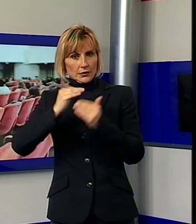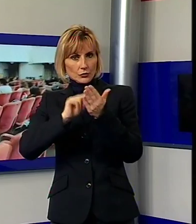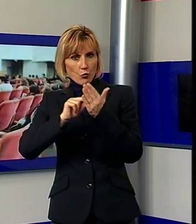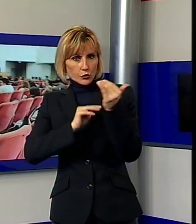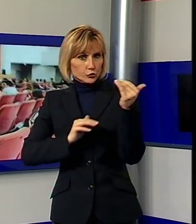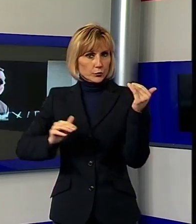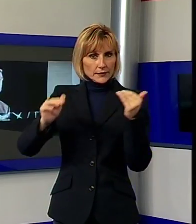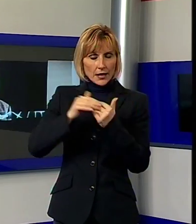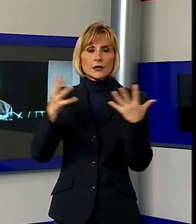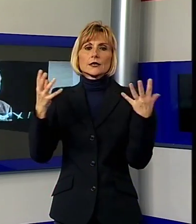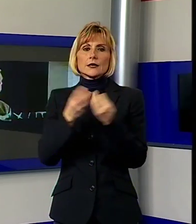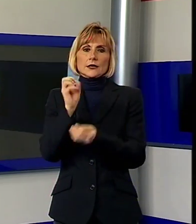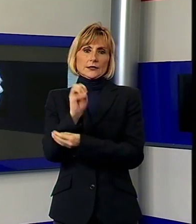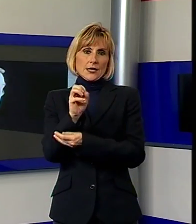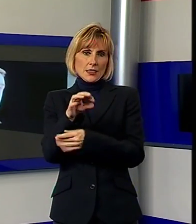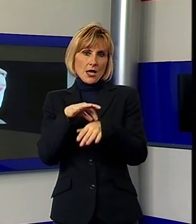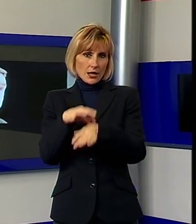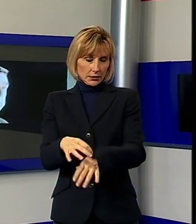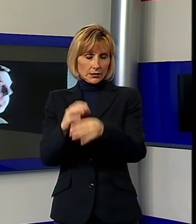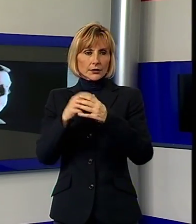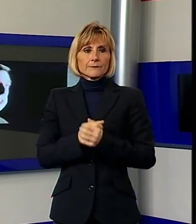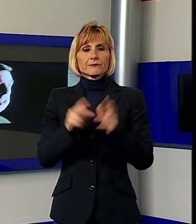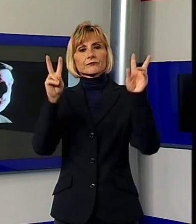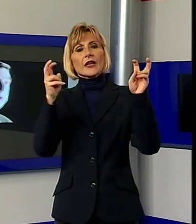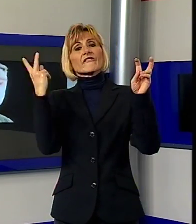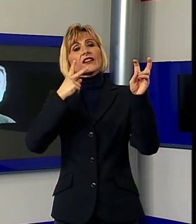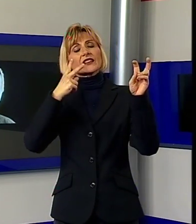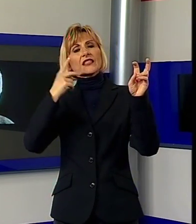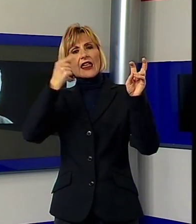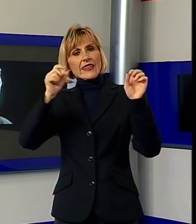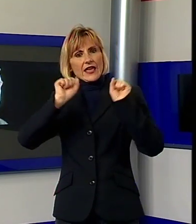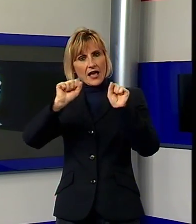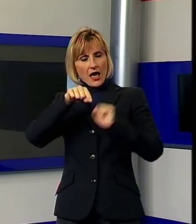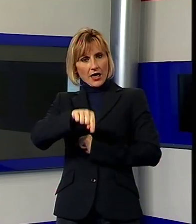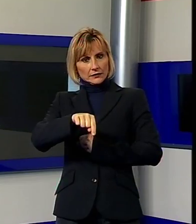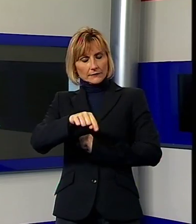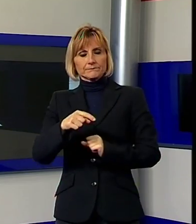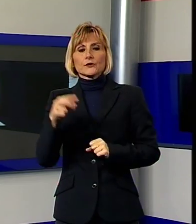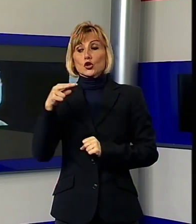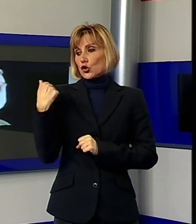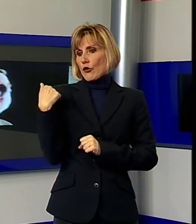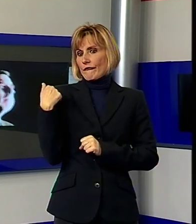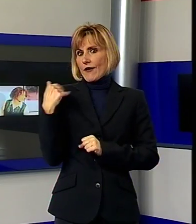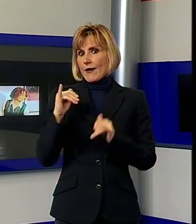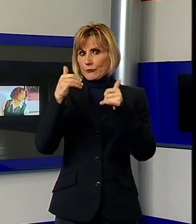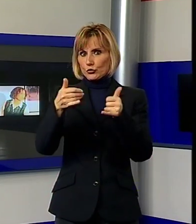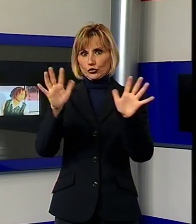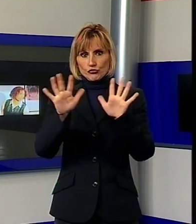dai loro insegnanti. La verità negata nelle sale lo scorso novembre è un film ispirato alla vicenda legale che ha visto contrapporsi la